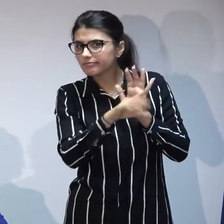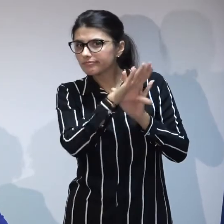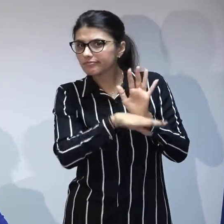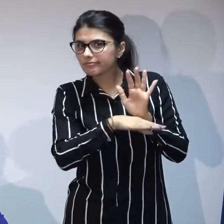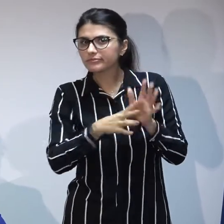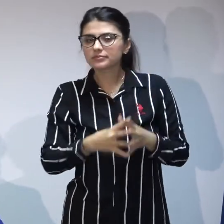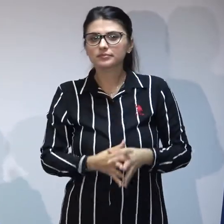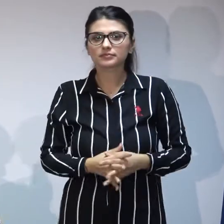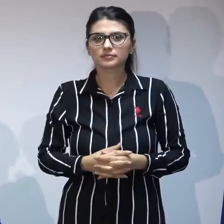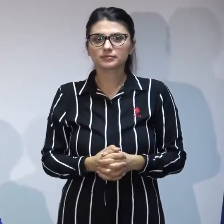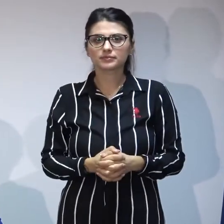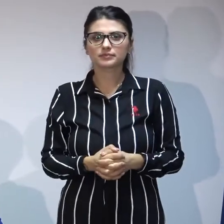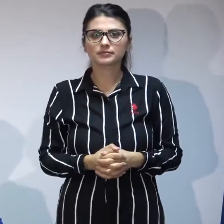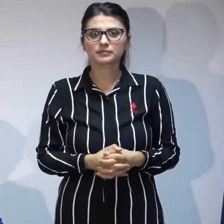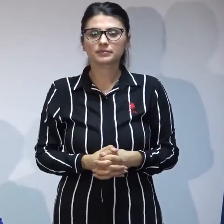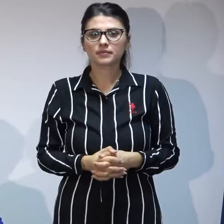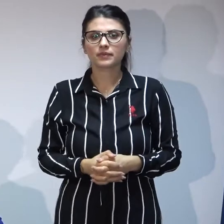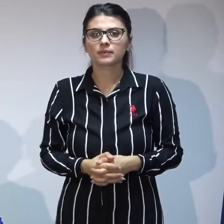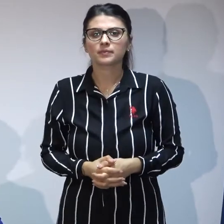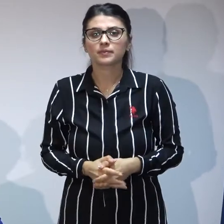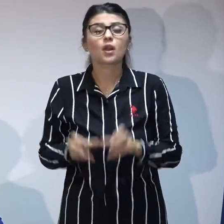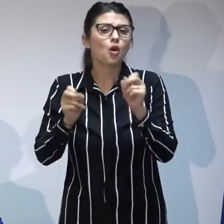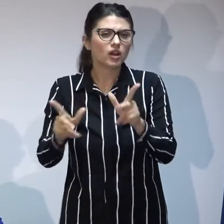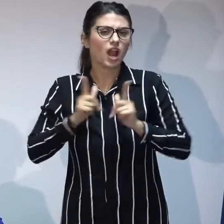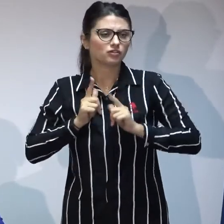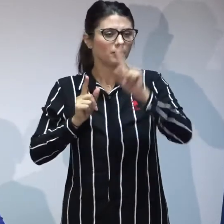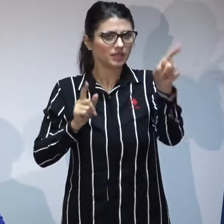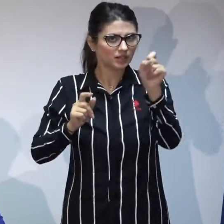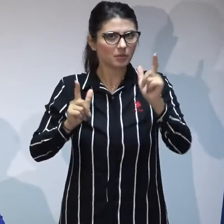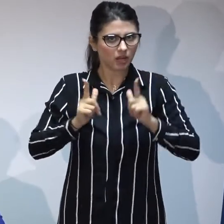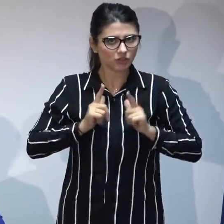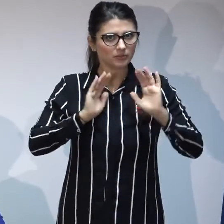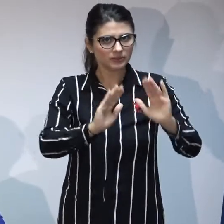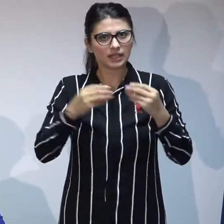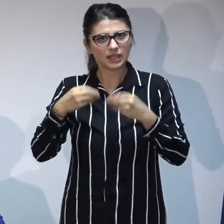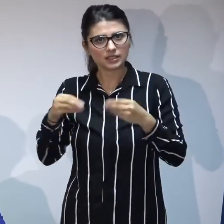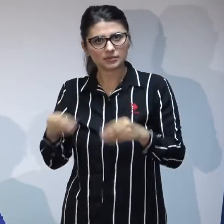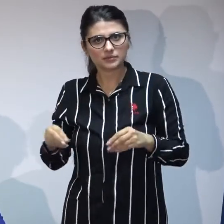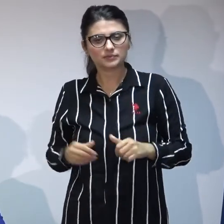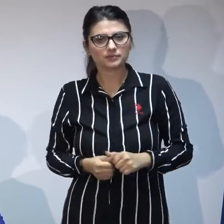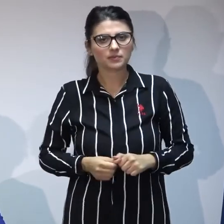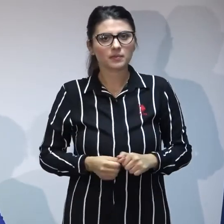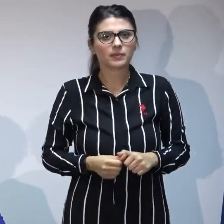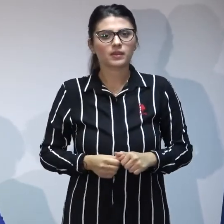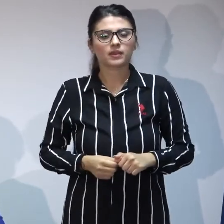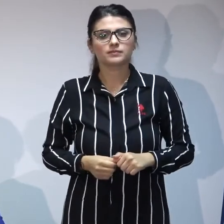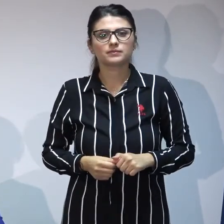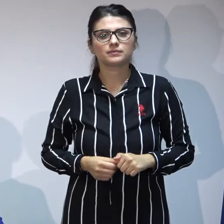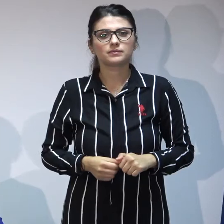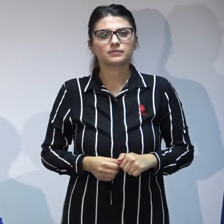da numai o clipă voi răspunde la întrebări la final mai am foarte puțin deci vreau să vă spun că